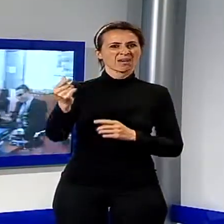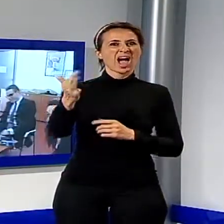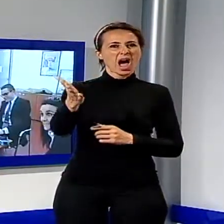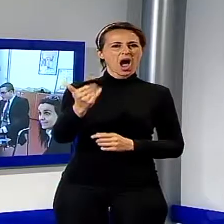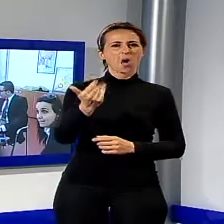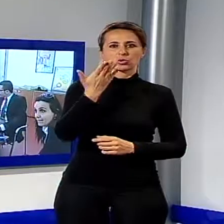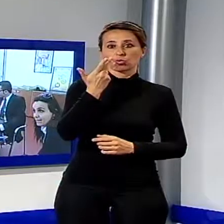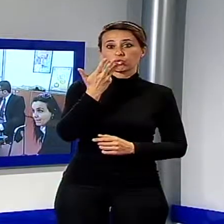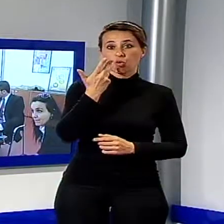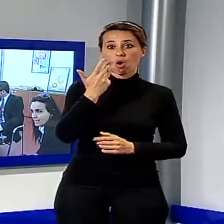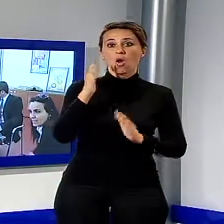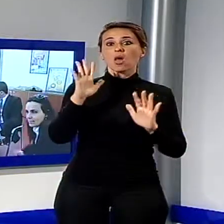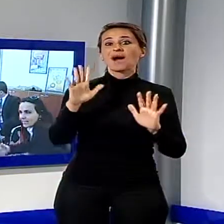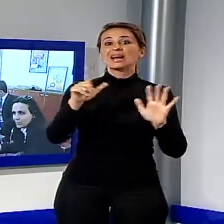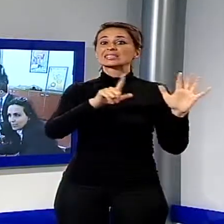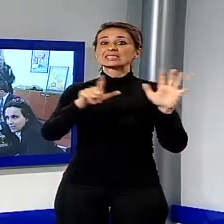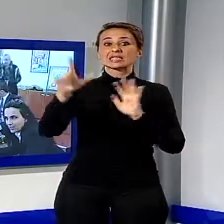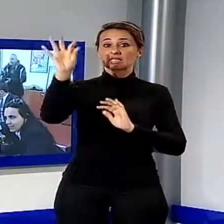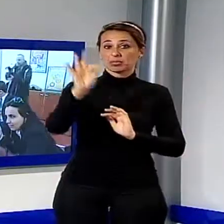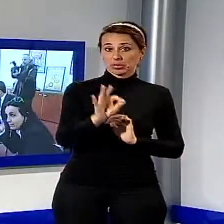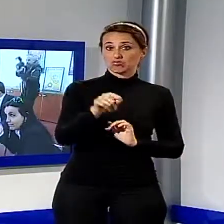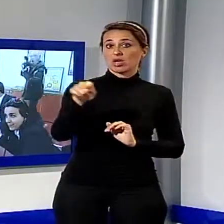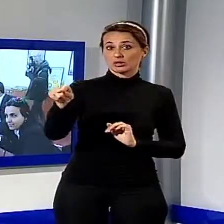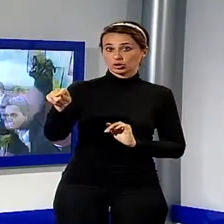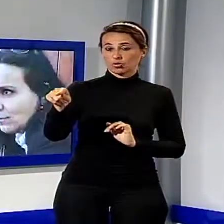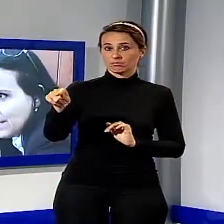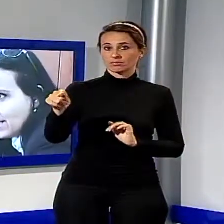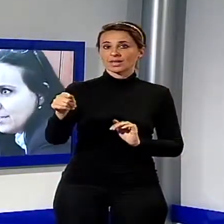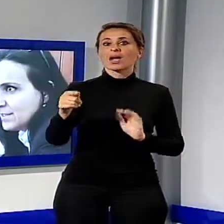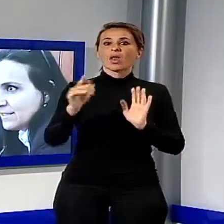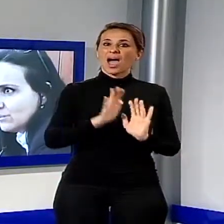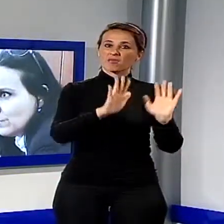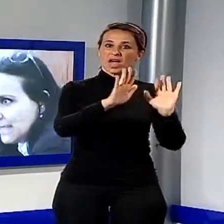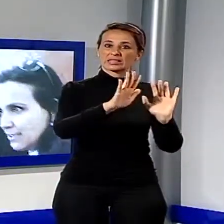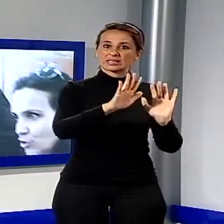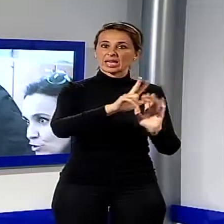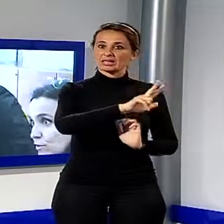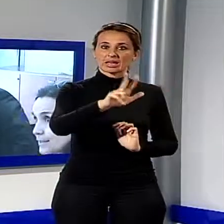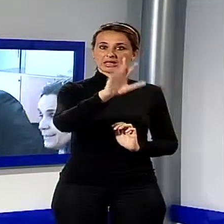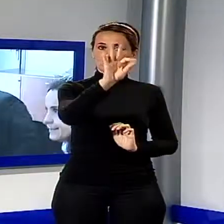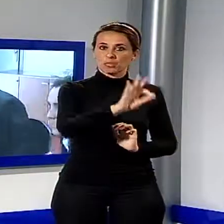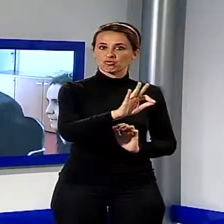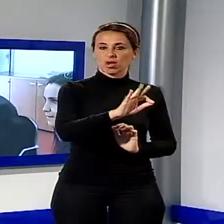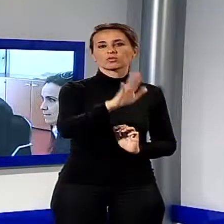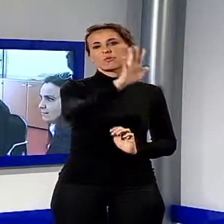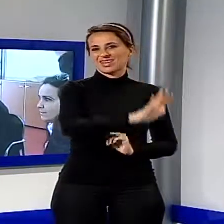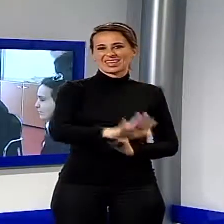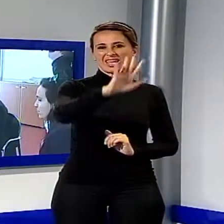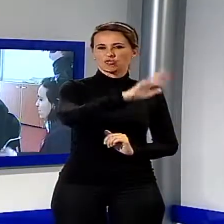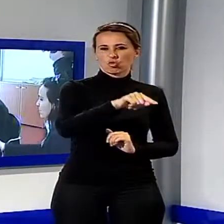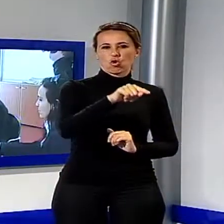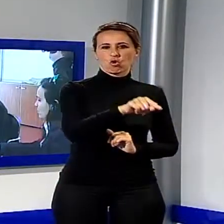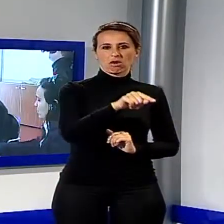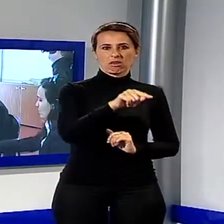del 77% della società, versando i 4 milioni e mezzo di euro necessari per ripienare i debiti,